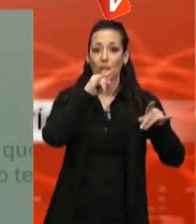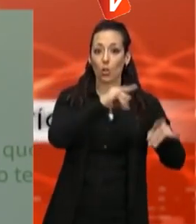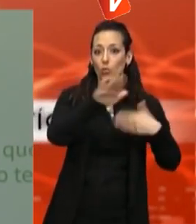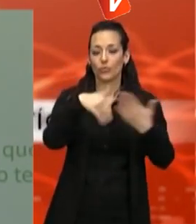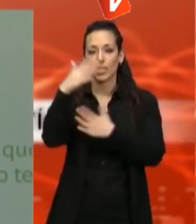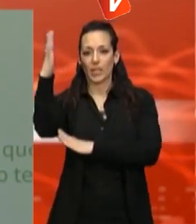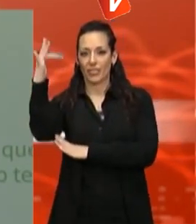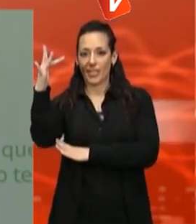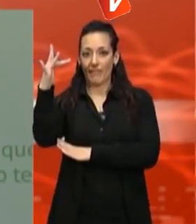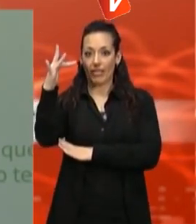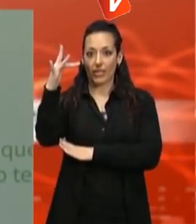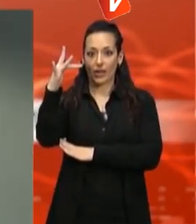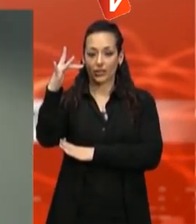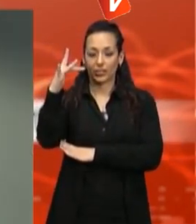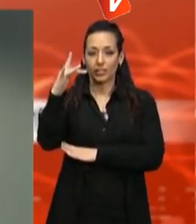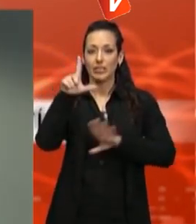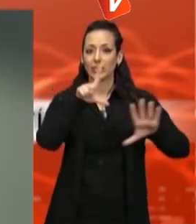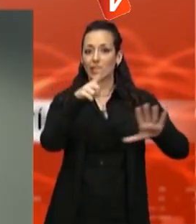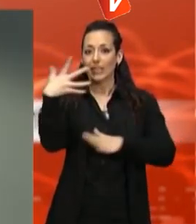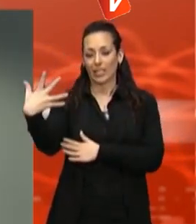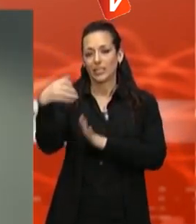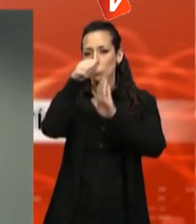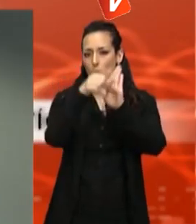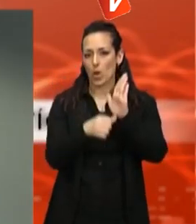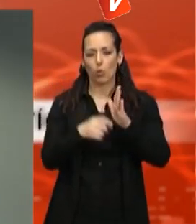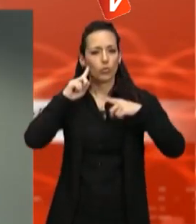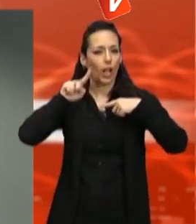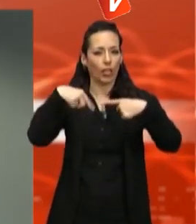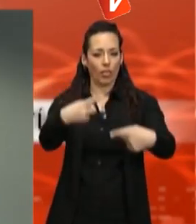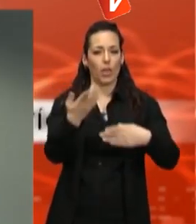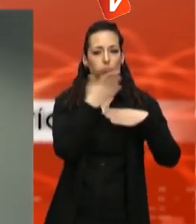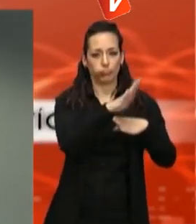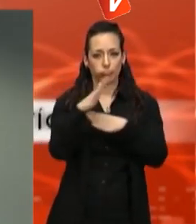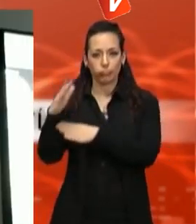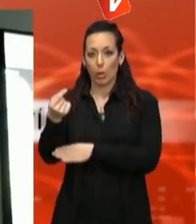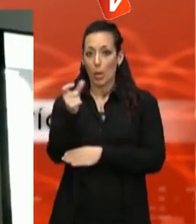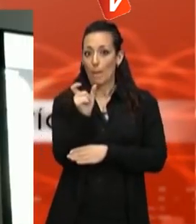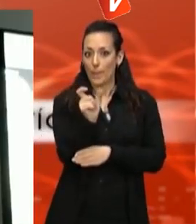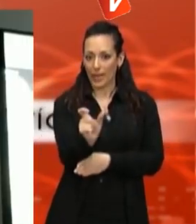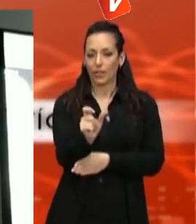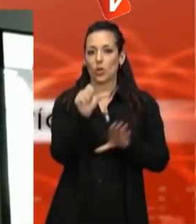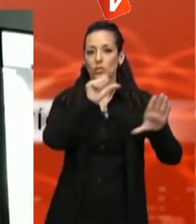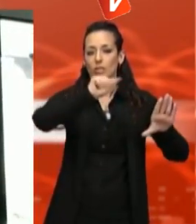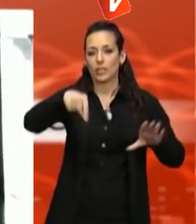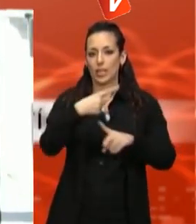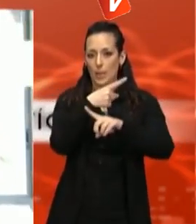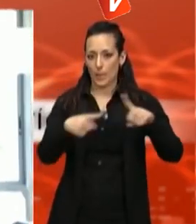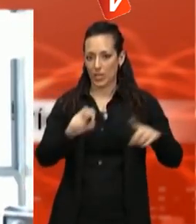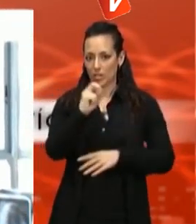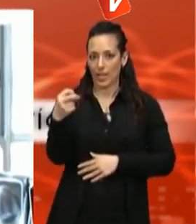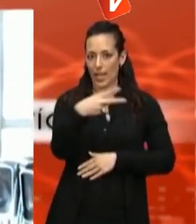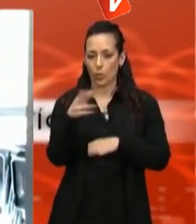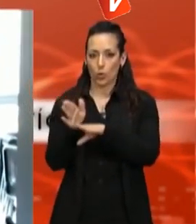diaris, 35 d'ells per a clients convencionals que pagaran el cobert a 6 euros i mig. 35 comensals més